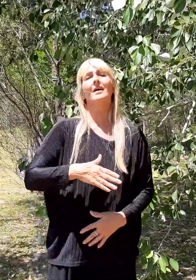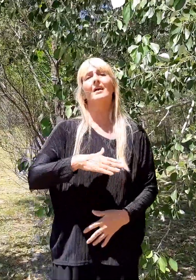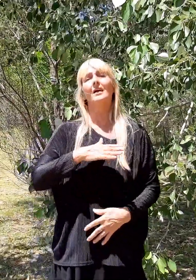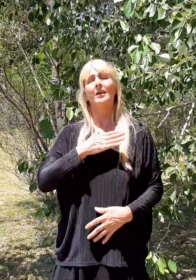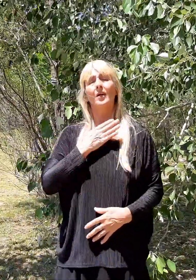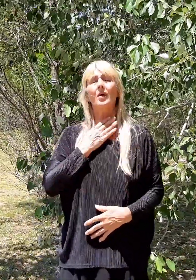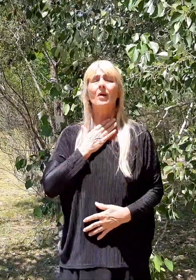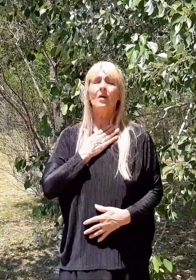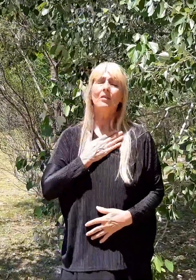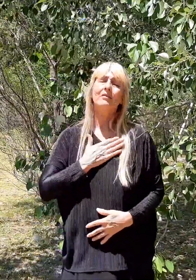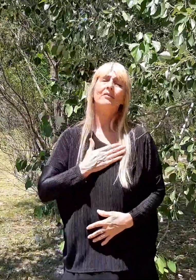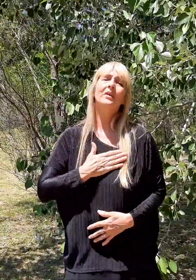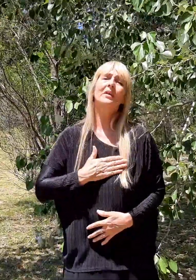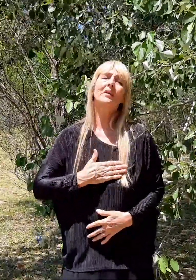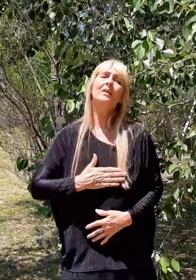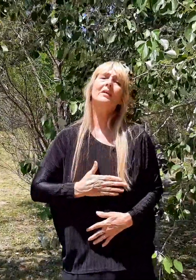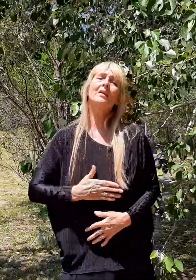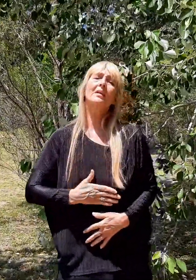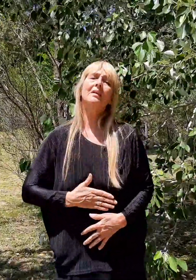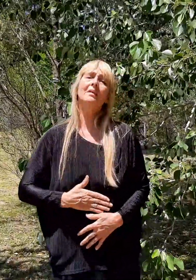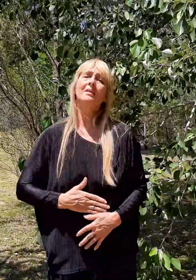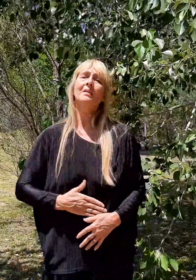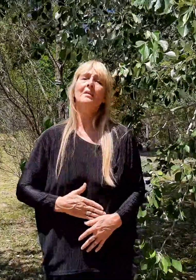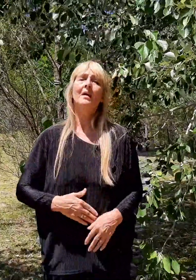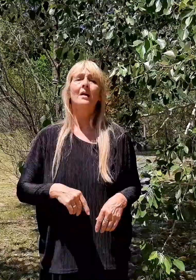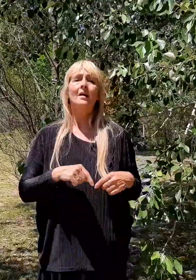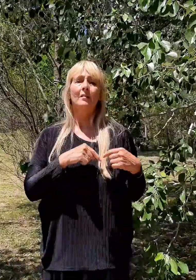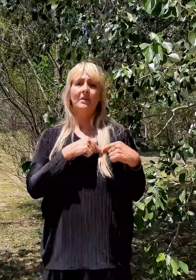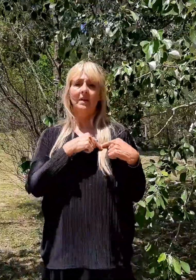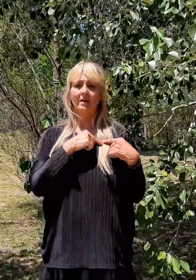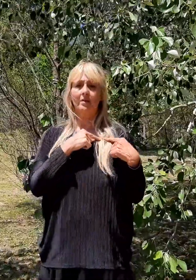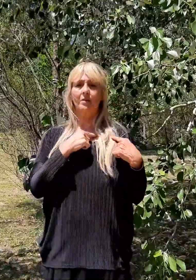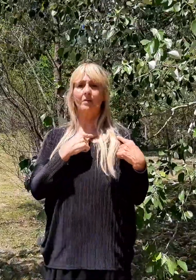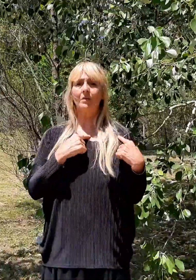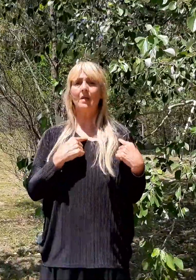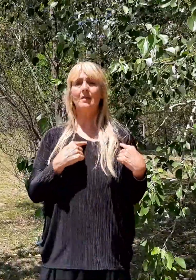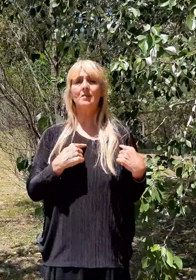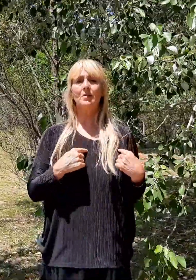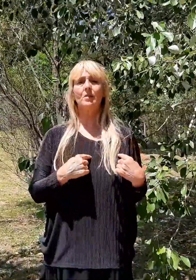en mí Mi corazón